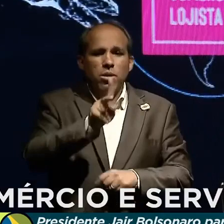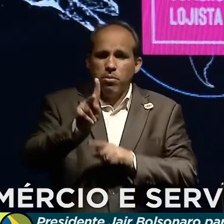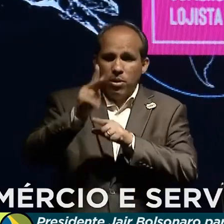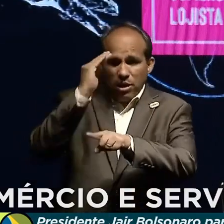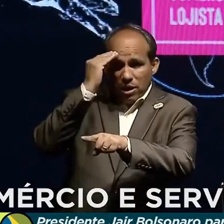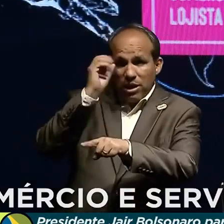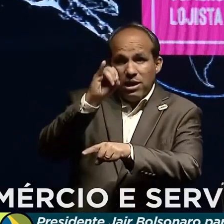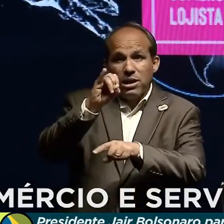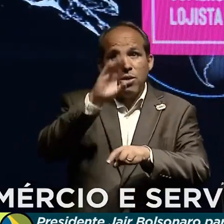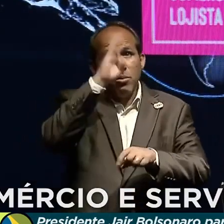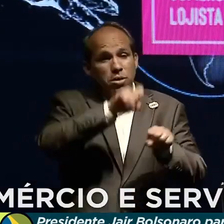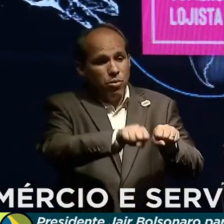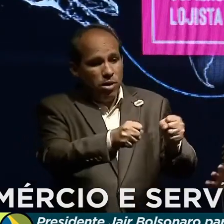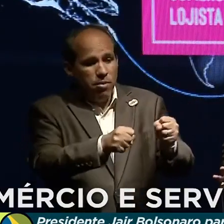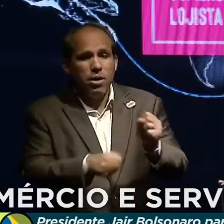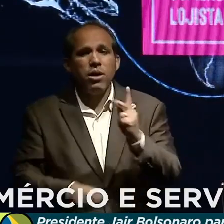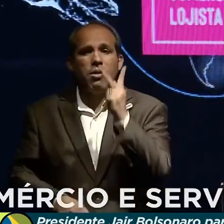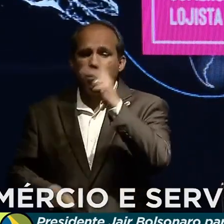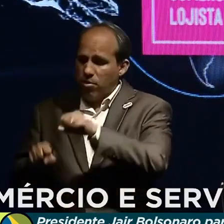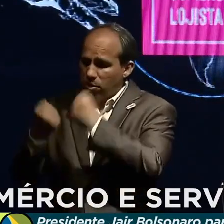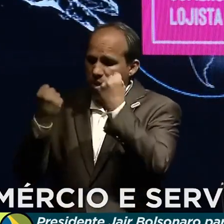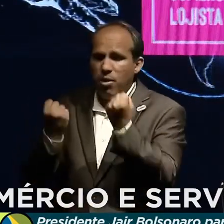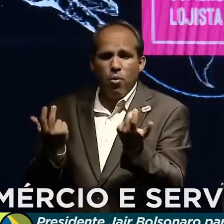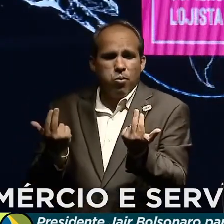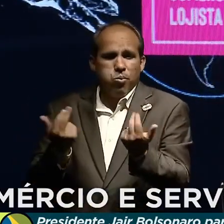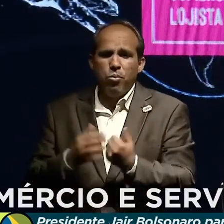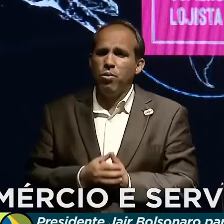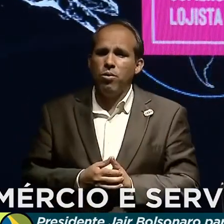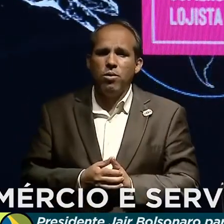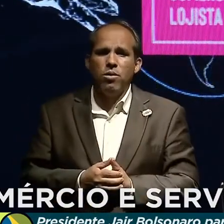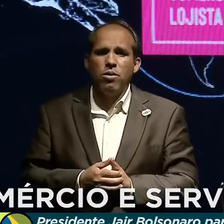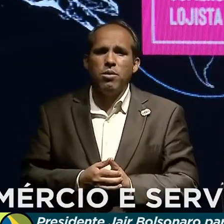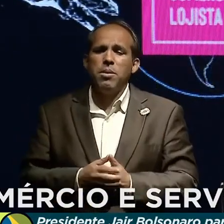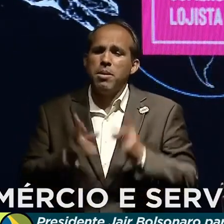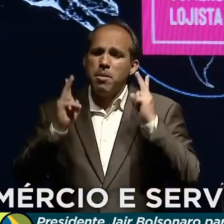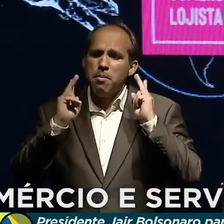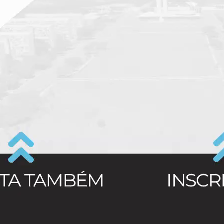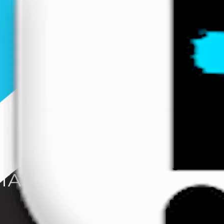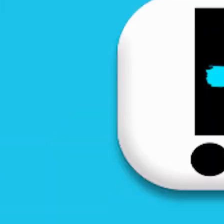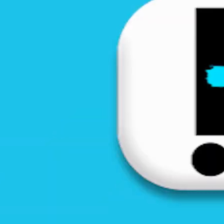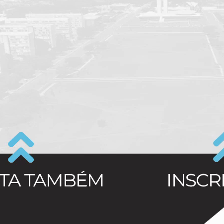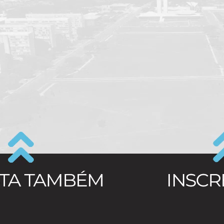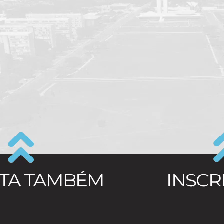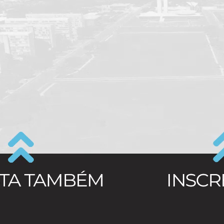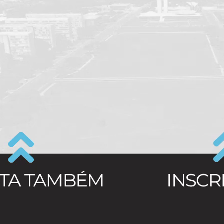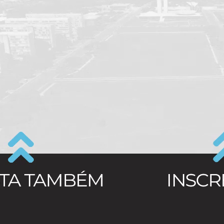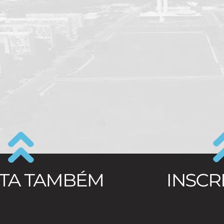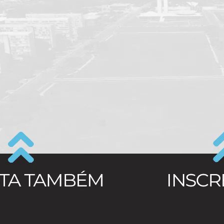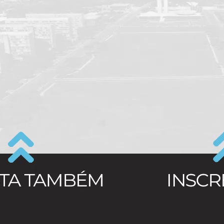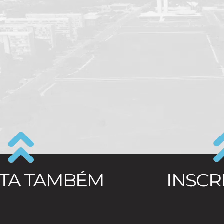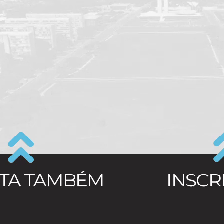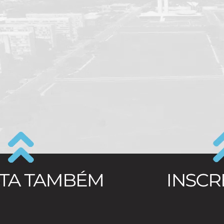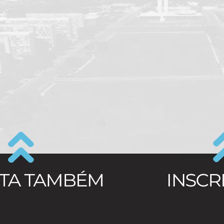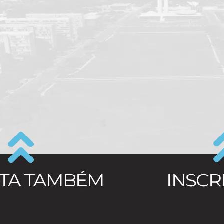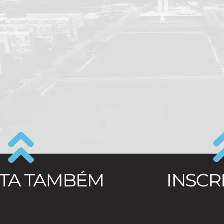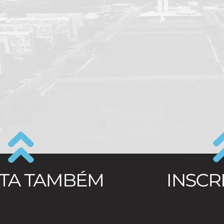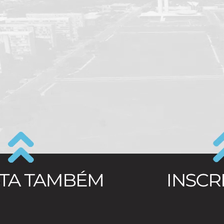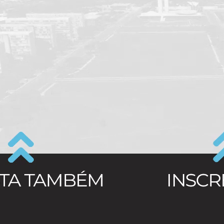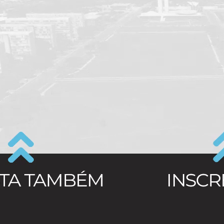o Brasil quebrar, ela quebra também. Estamos no mesmo barco. Fizemos